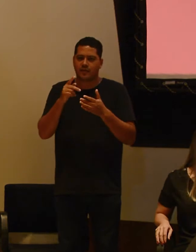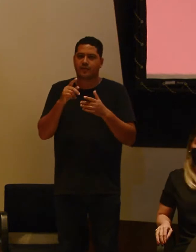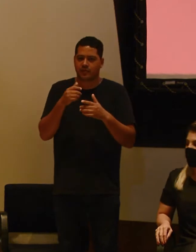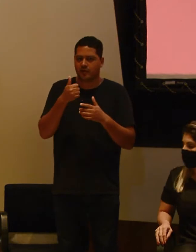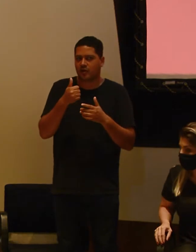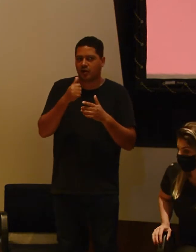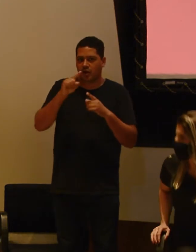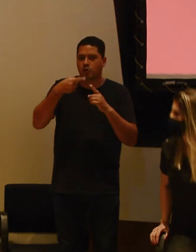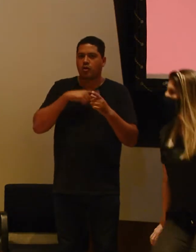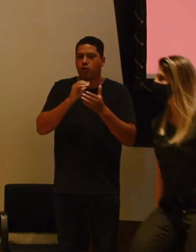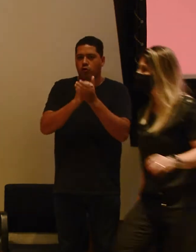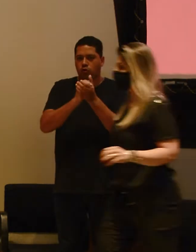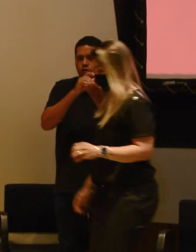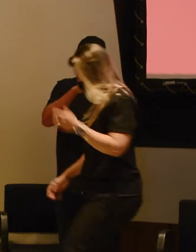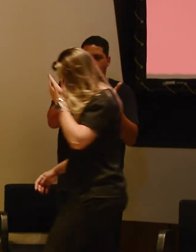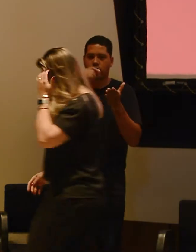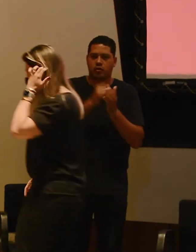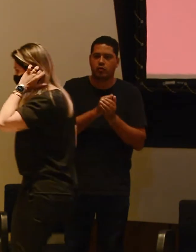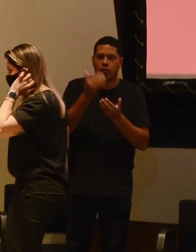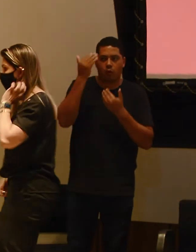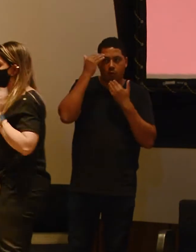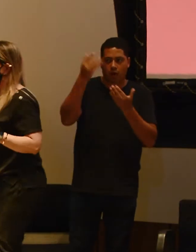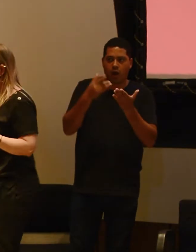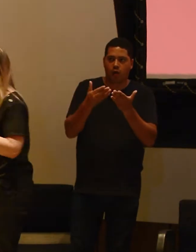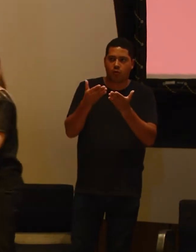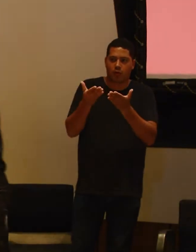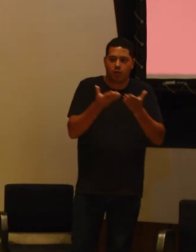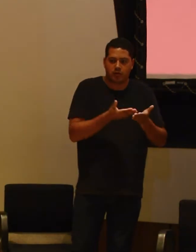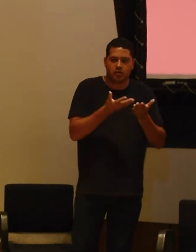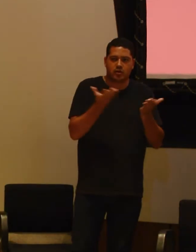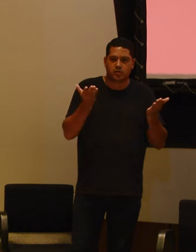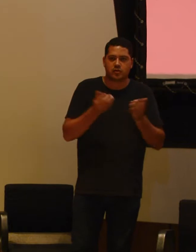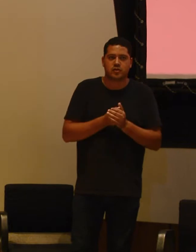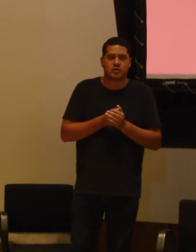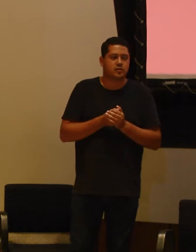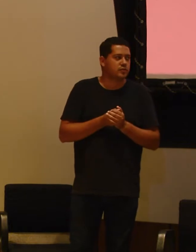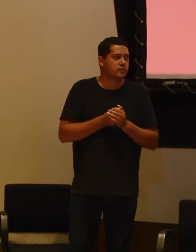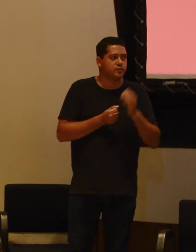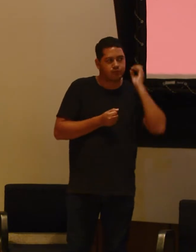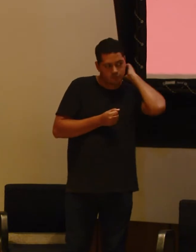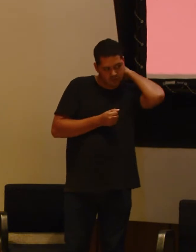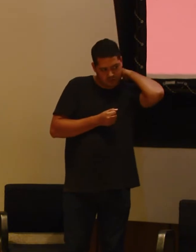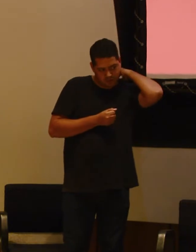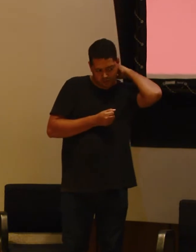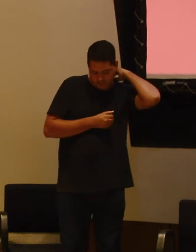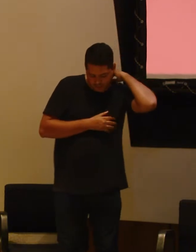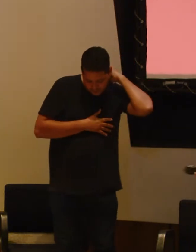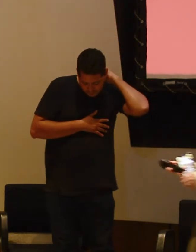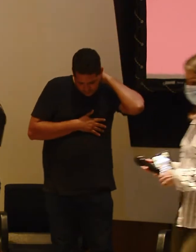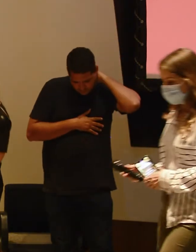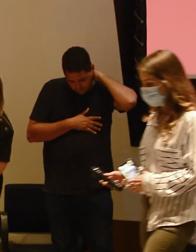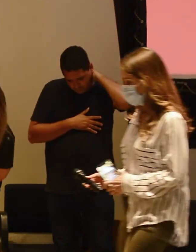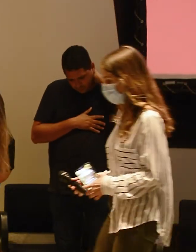de vocês, eu vou deixar, a Paula já teve a oportunidade de participar pela manhã, ela vai ficar aqui com a gente, então se alguém tiver algum interesse,